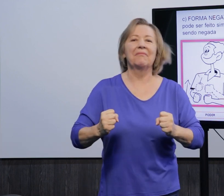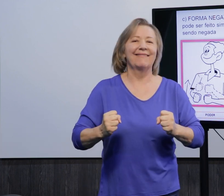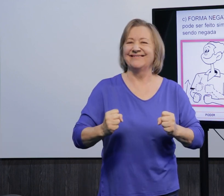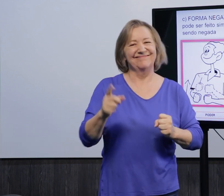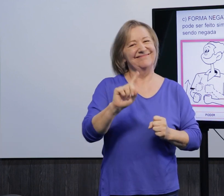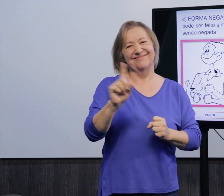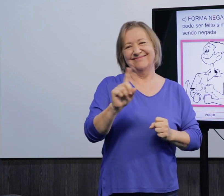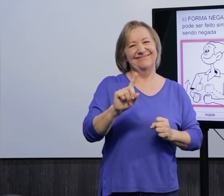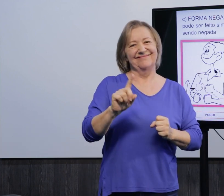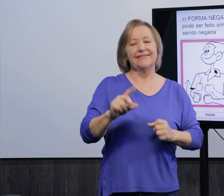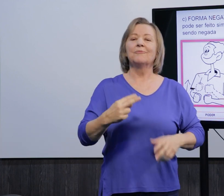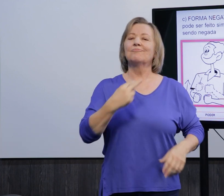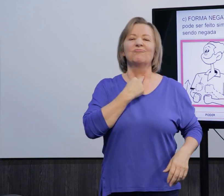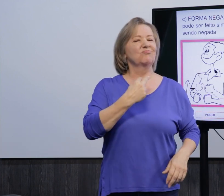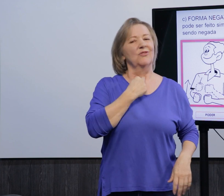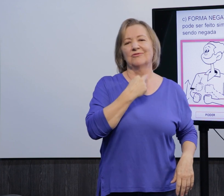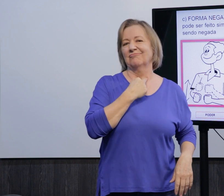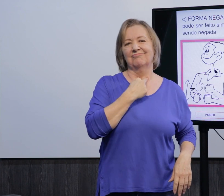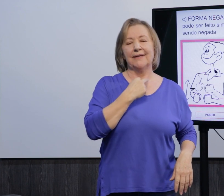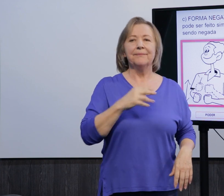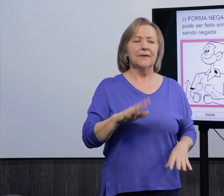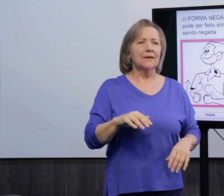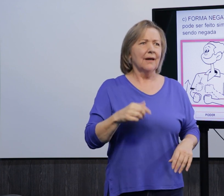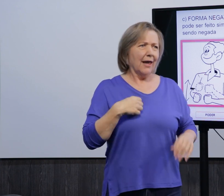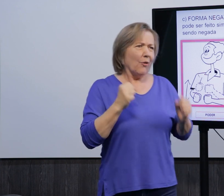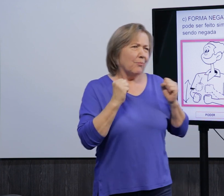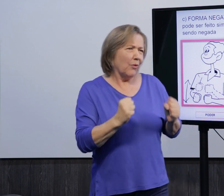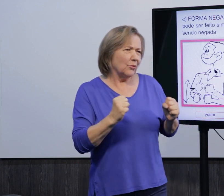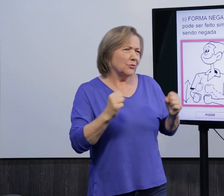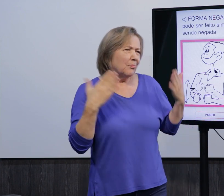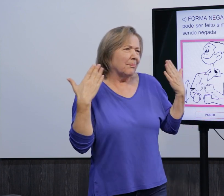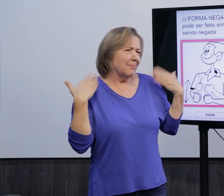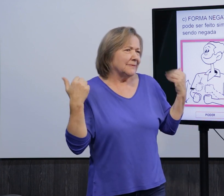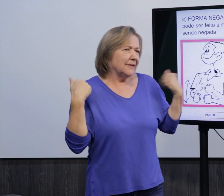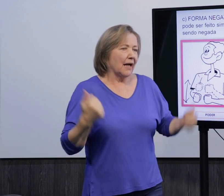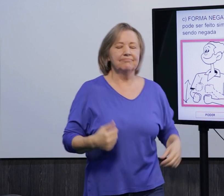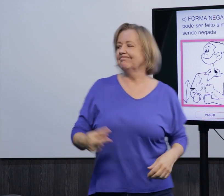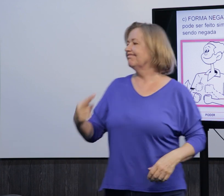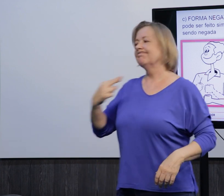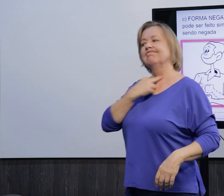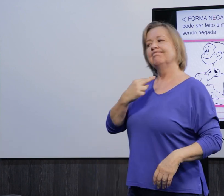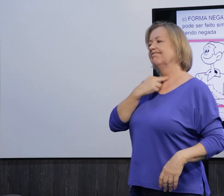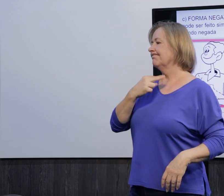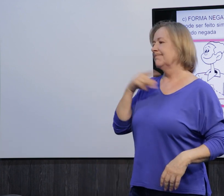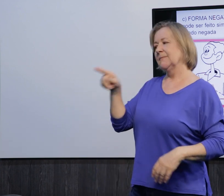Não posso, eu não faço dessa forma, né, que é o sinal de não posso. Eu posso passear? Não pode.